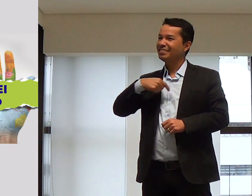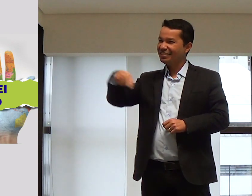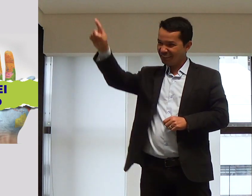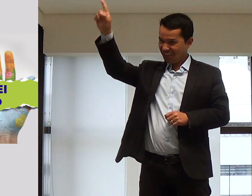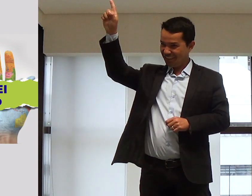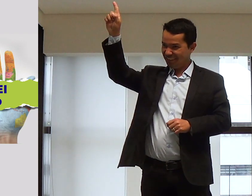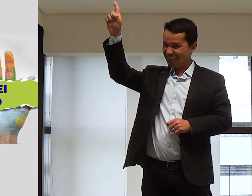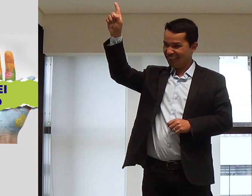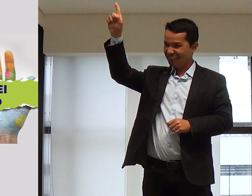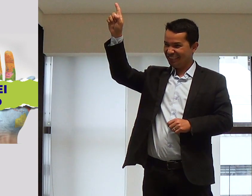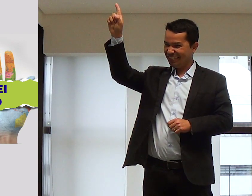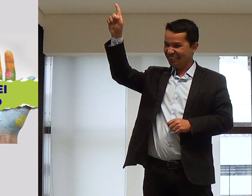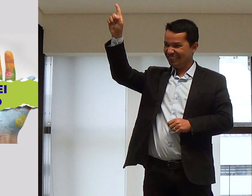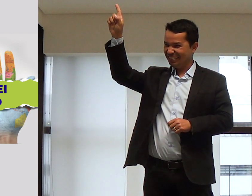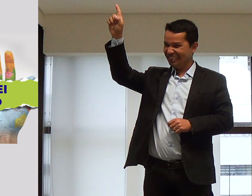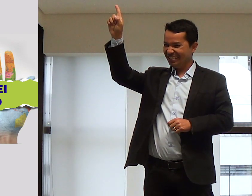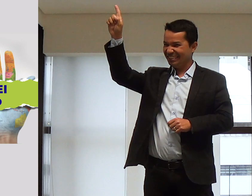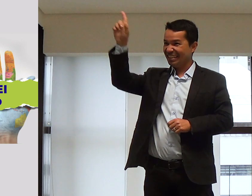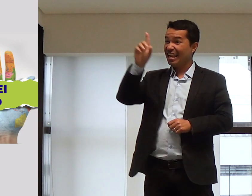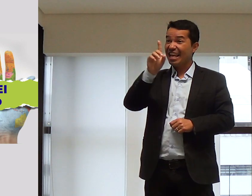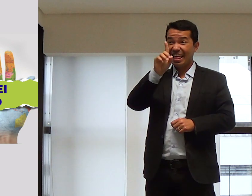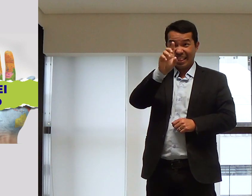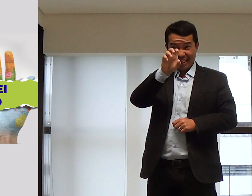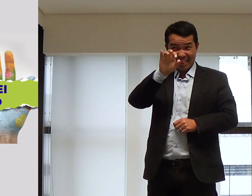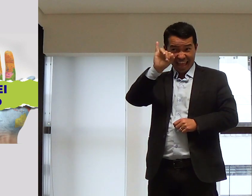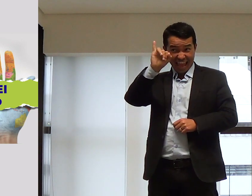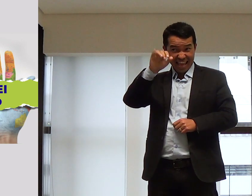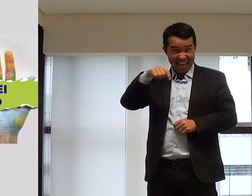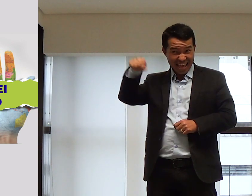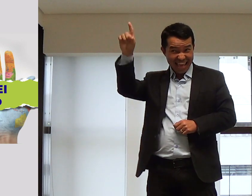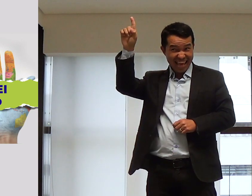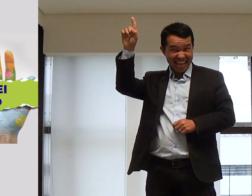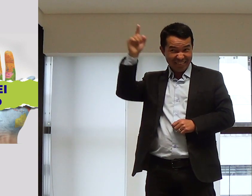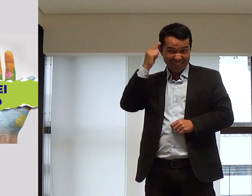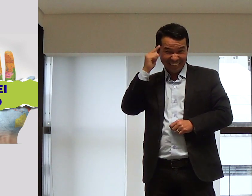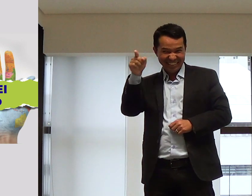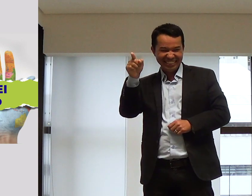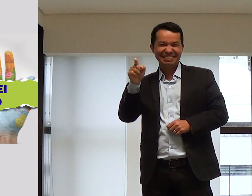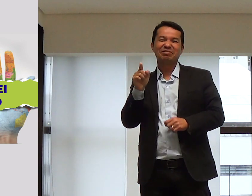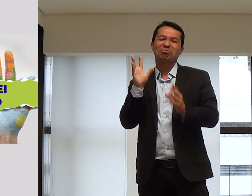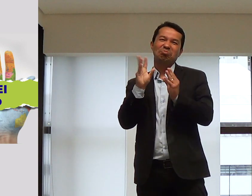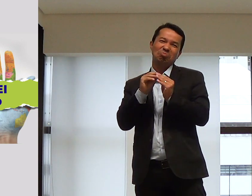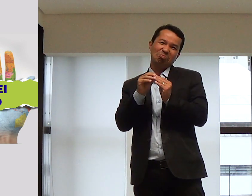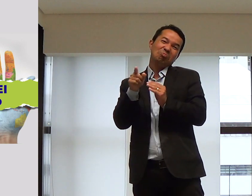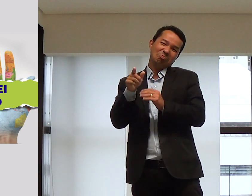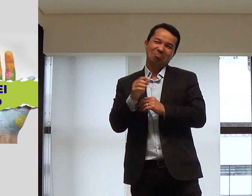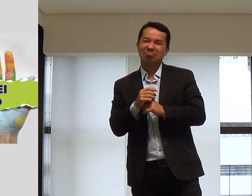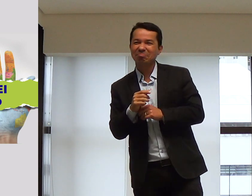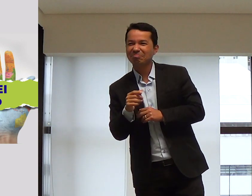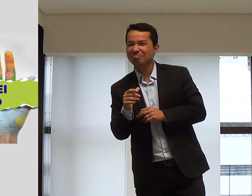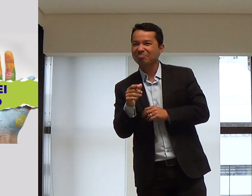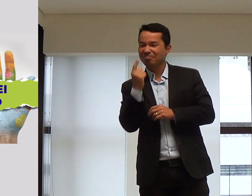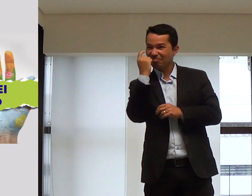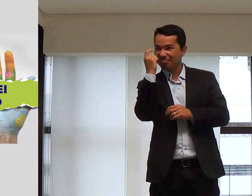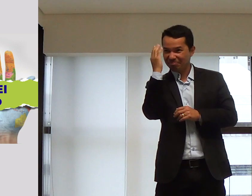Missões, ir, ir em missões? Mas, ir, o ir? É, pode ser.